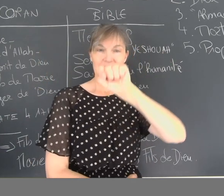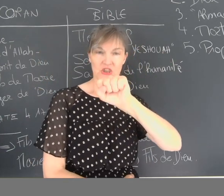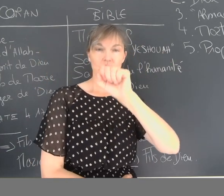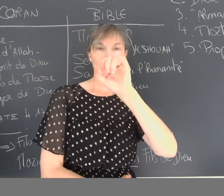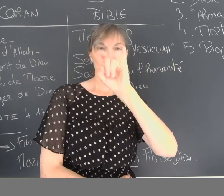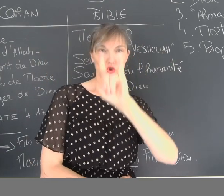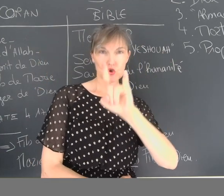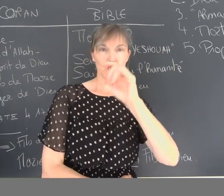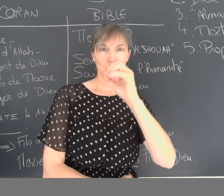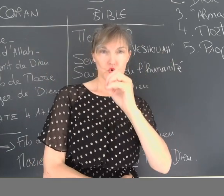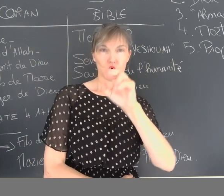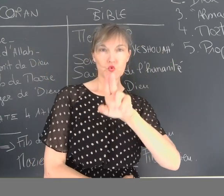Yeshua.